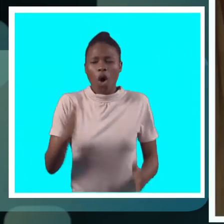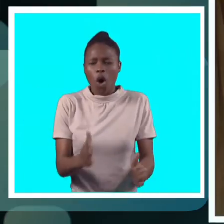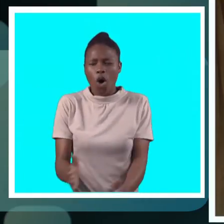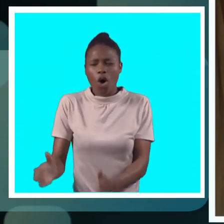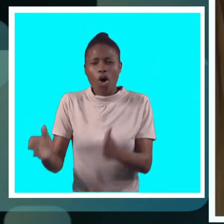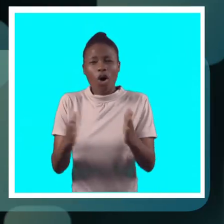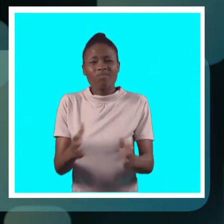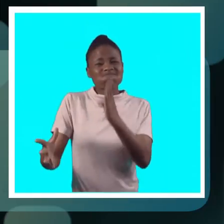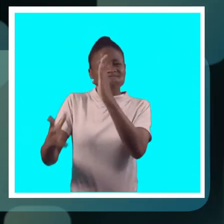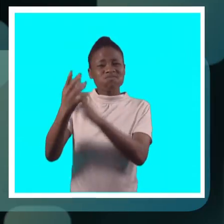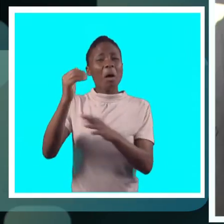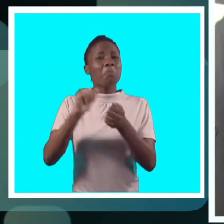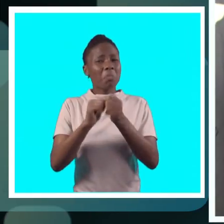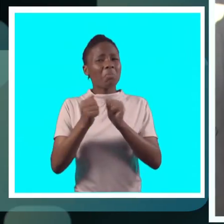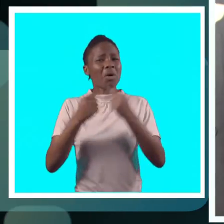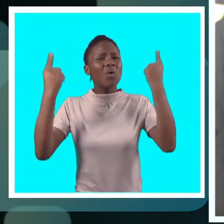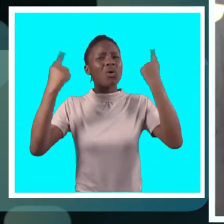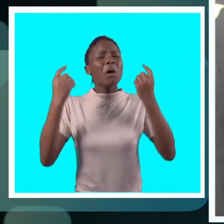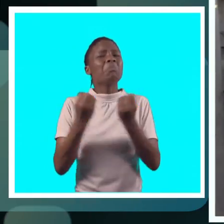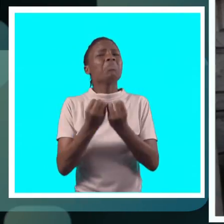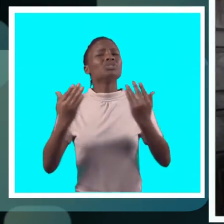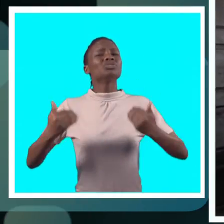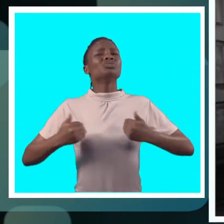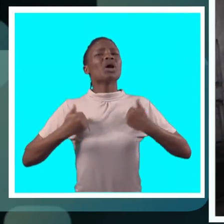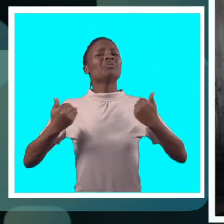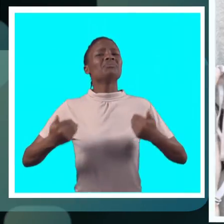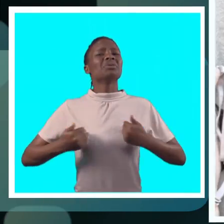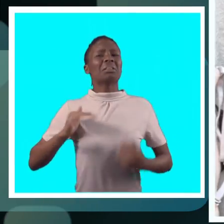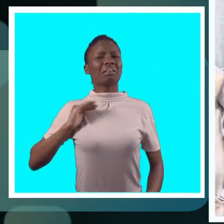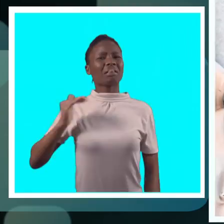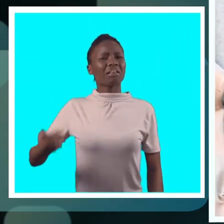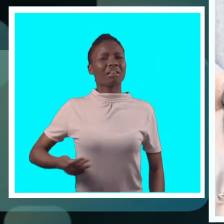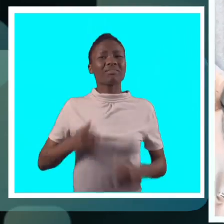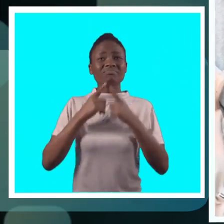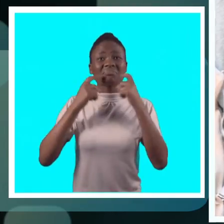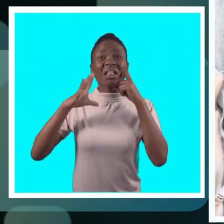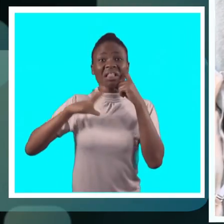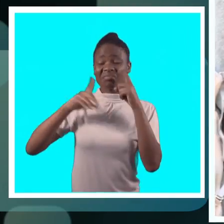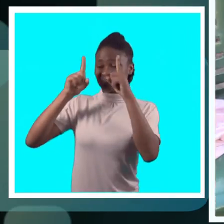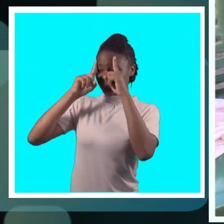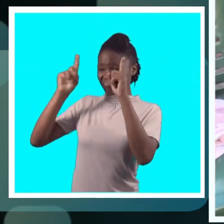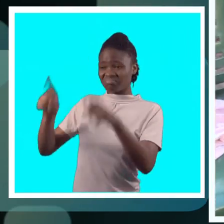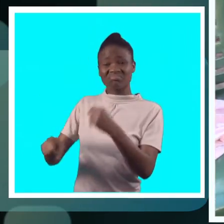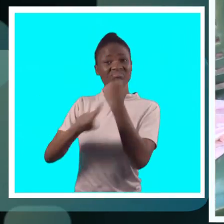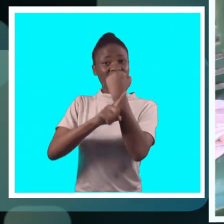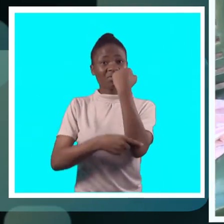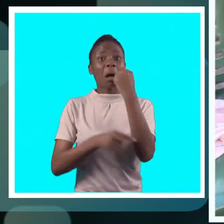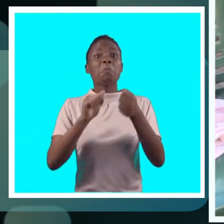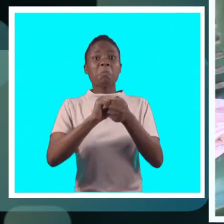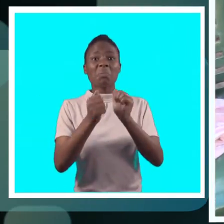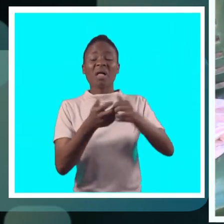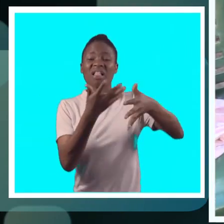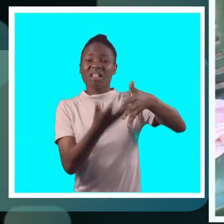avançam que o casamento prematuro é um problema que afeta milhares de mulheres jovens moçambicanas e tem deixado